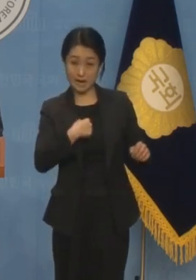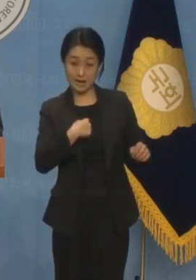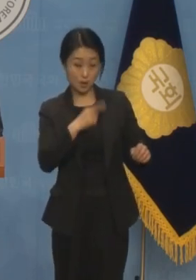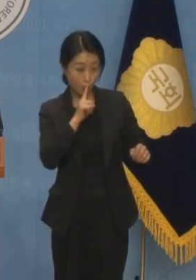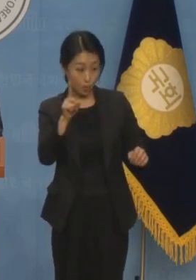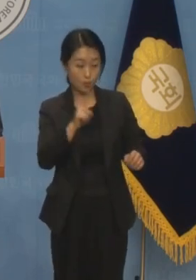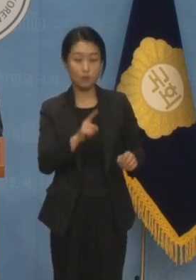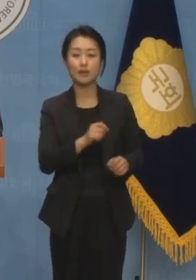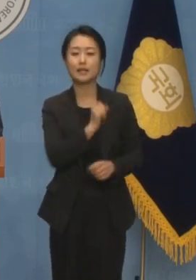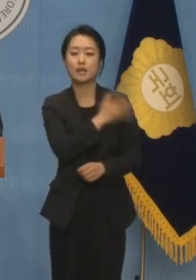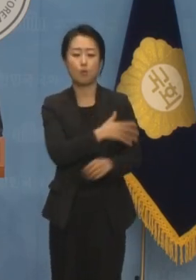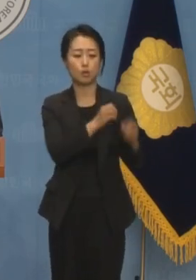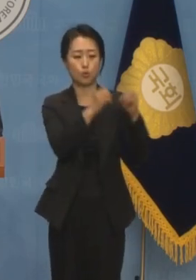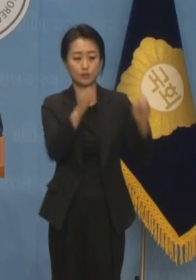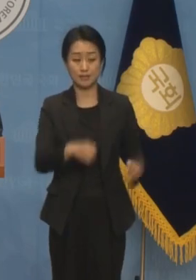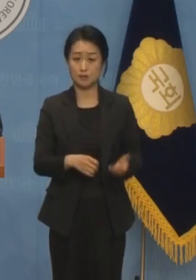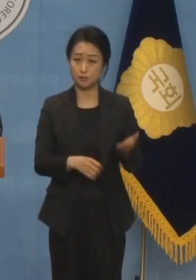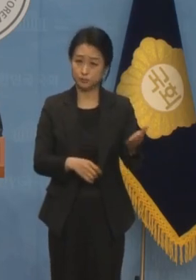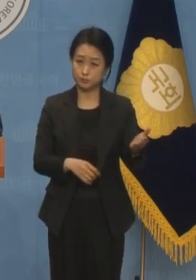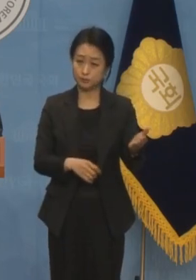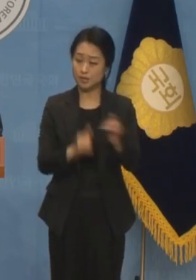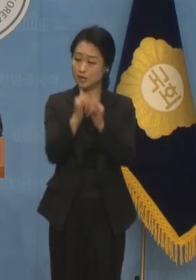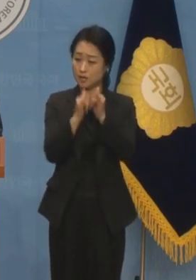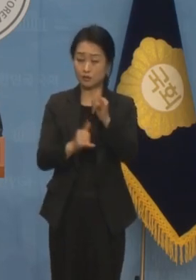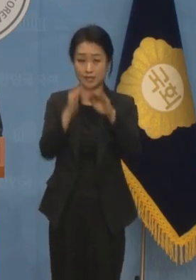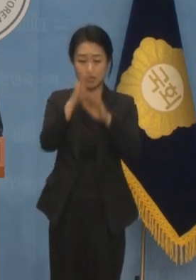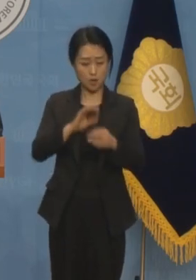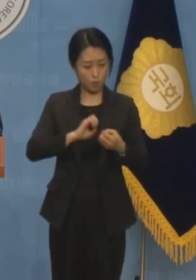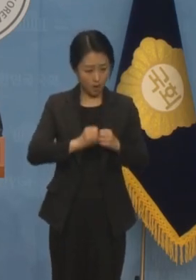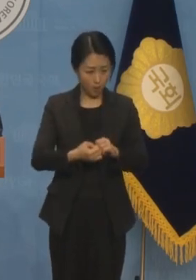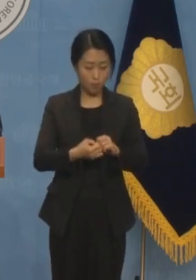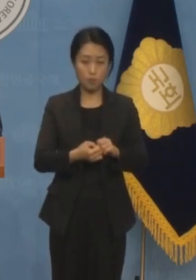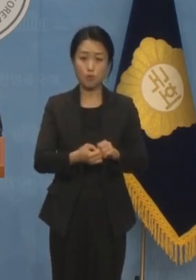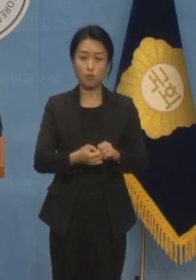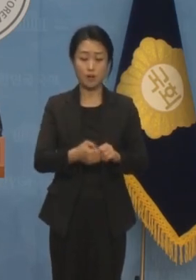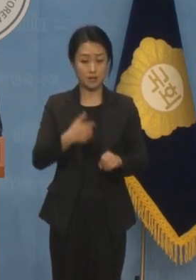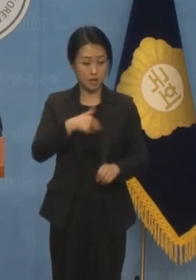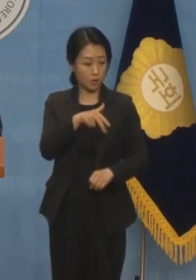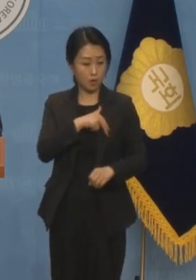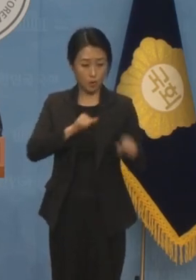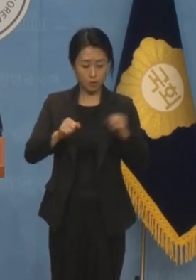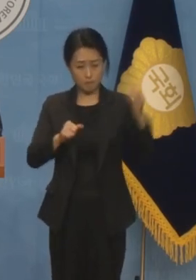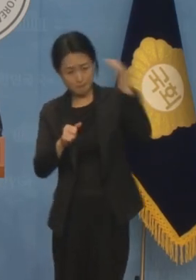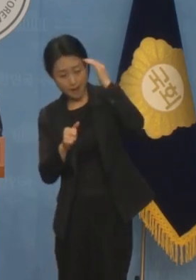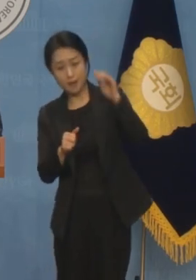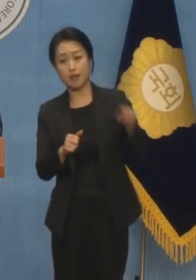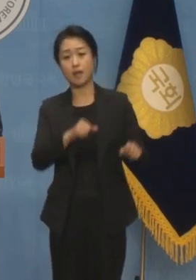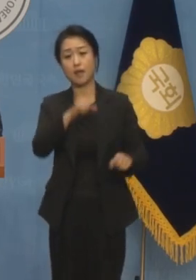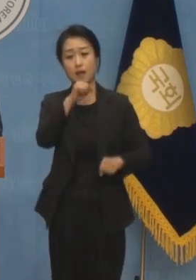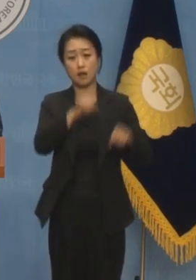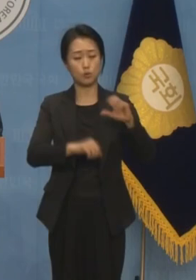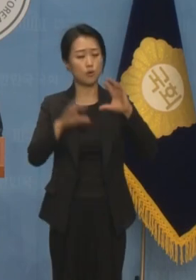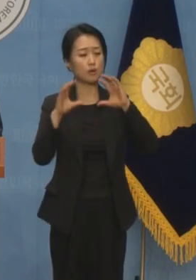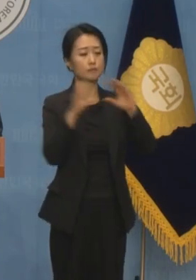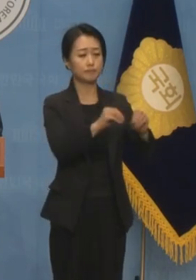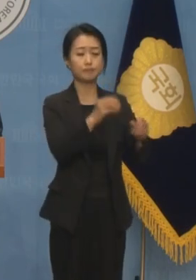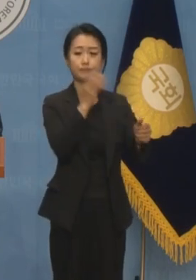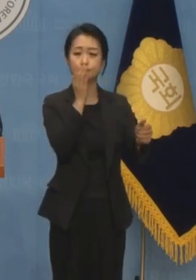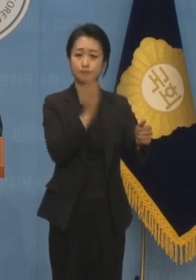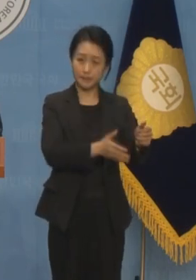동문들이야말로 역사적 사실을 왜곡하고 저의 의정활동을 방해하는 행동을 즉각